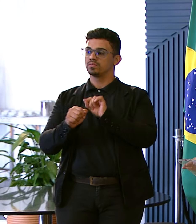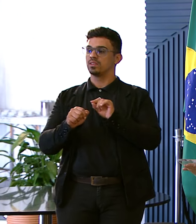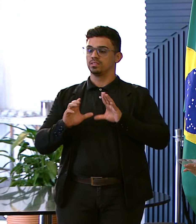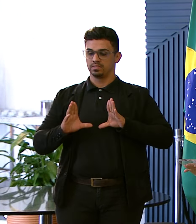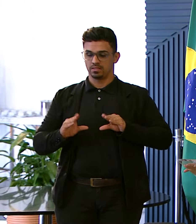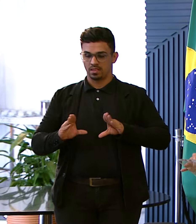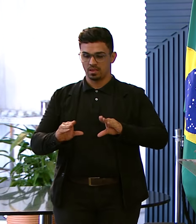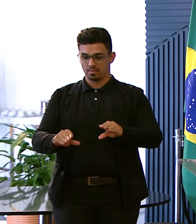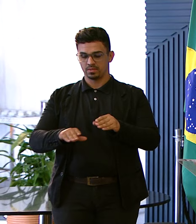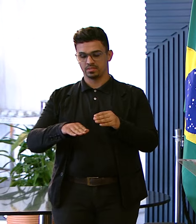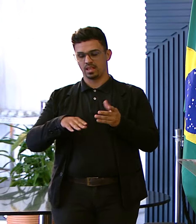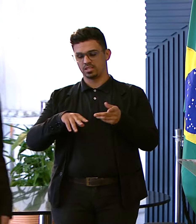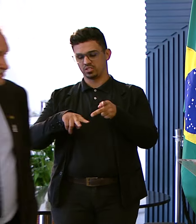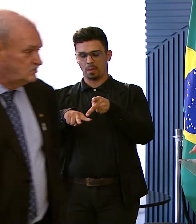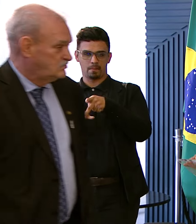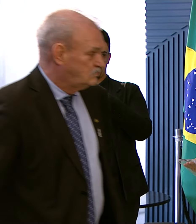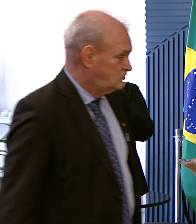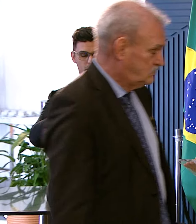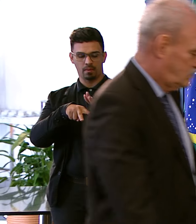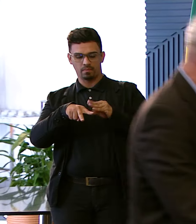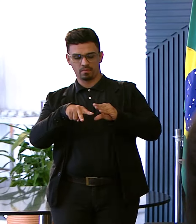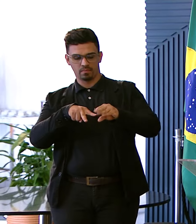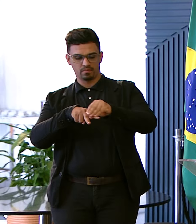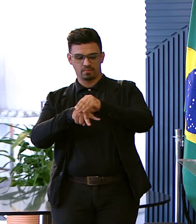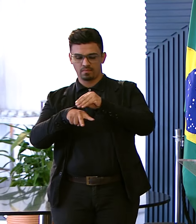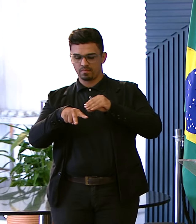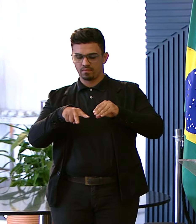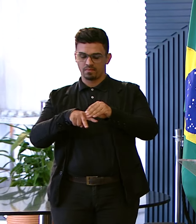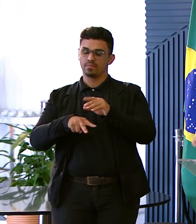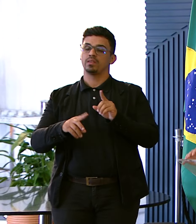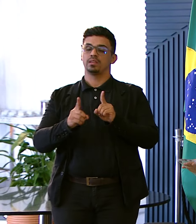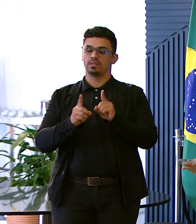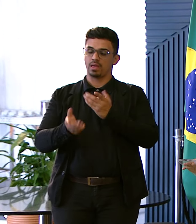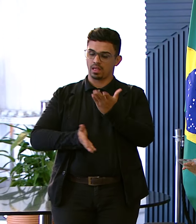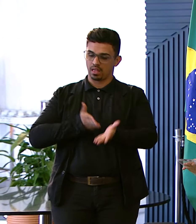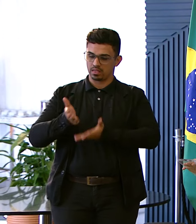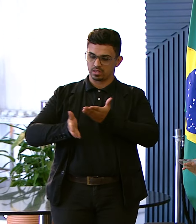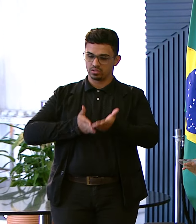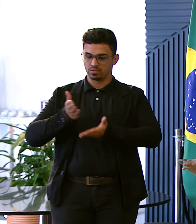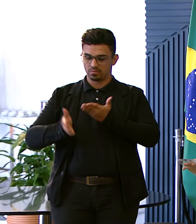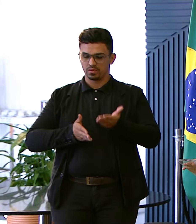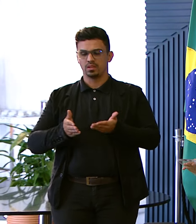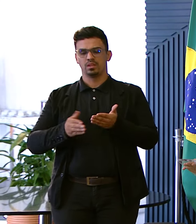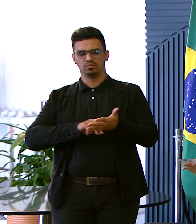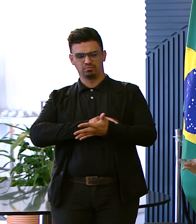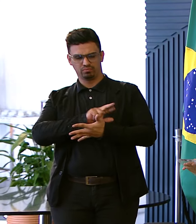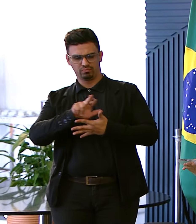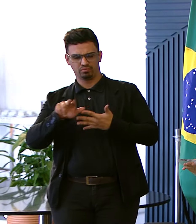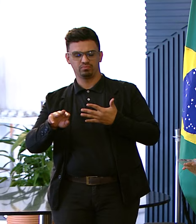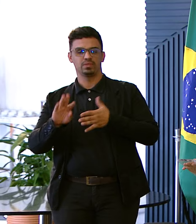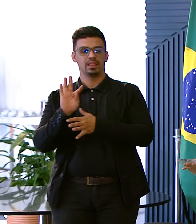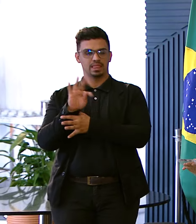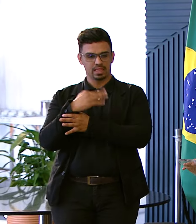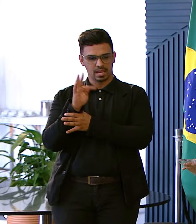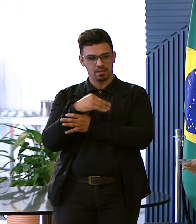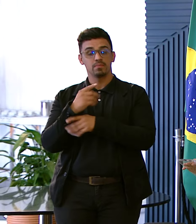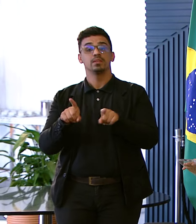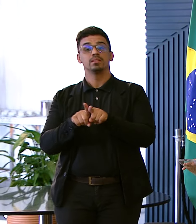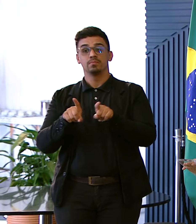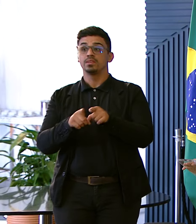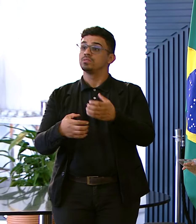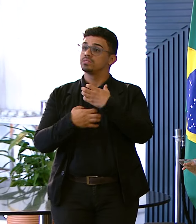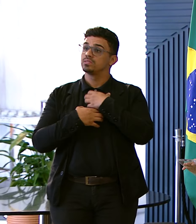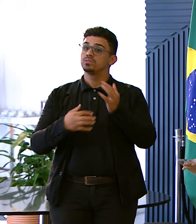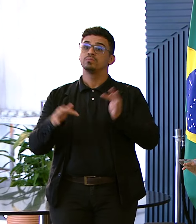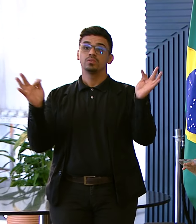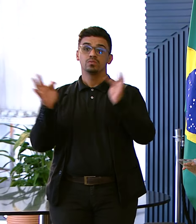Massagem Nos pés das gestantes Tem todo um atendimento lá Também com aurículo Com outras terapias Alternativas E eu fiquei muito feliz Porque eu